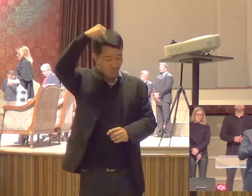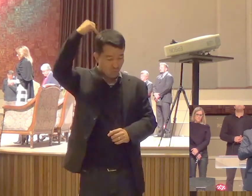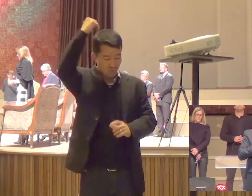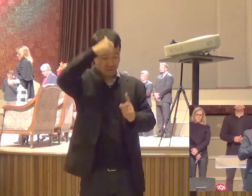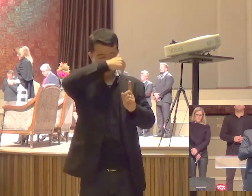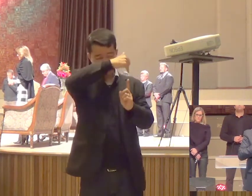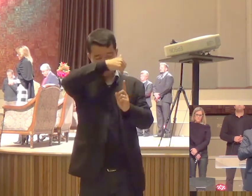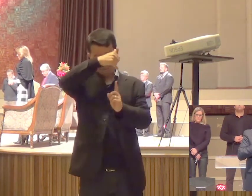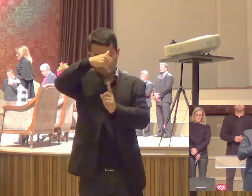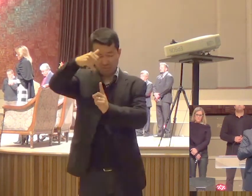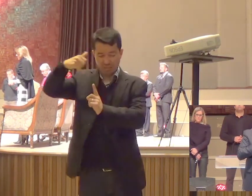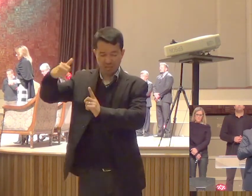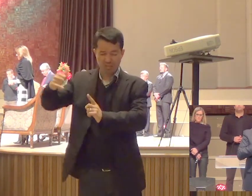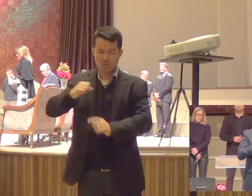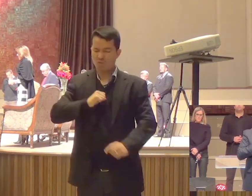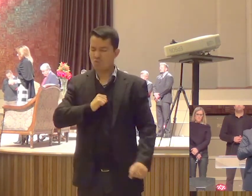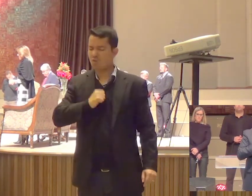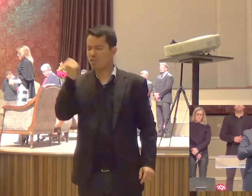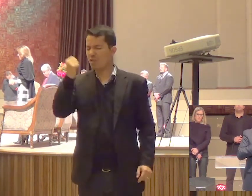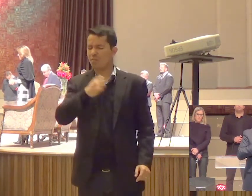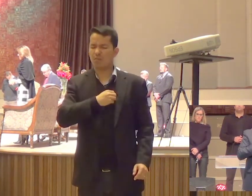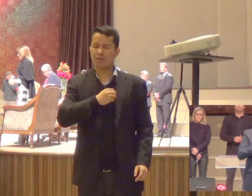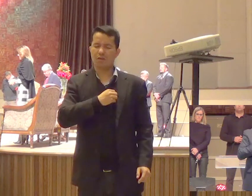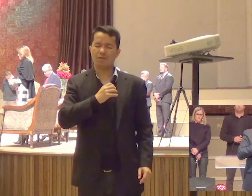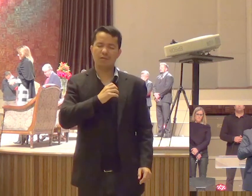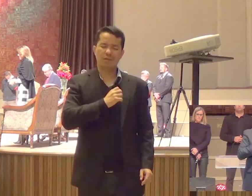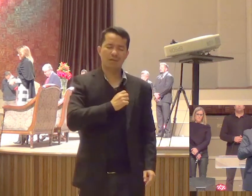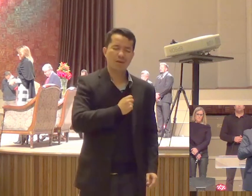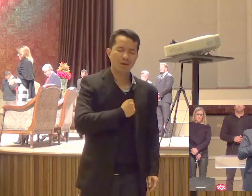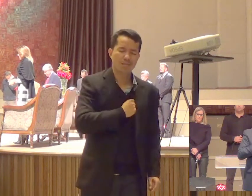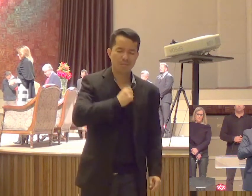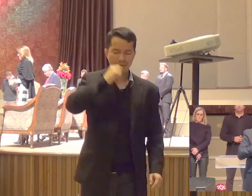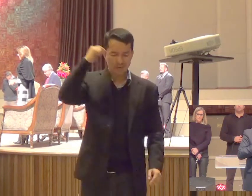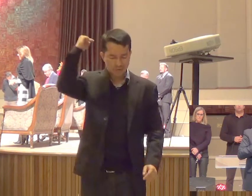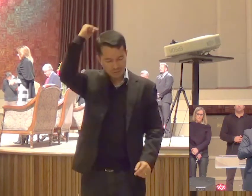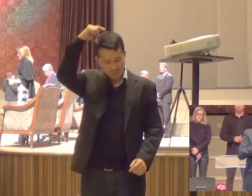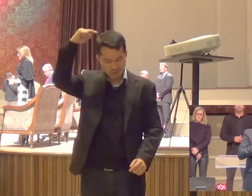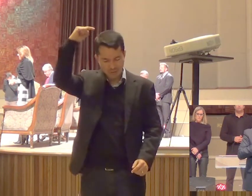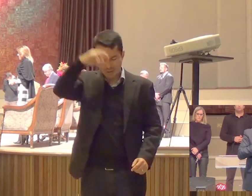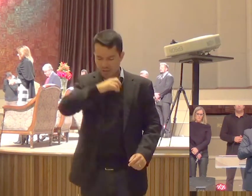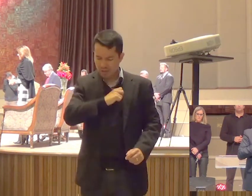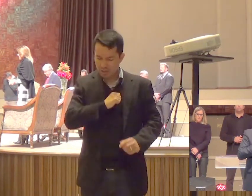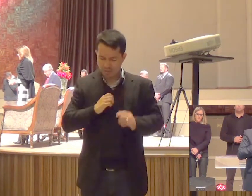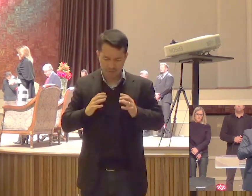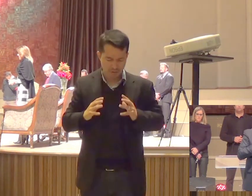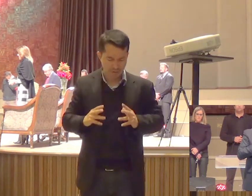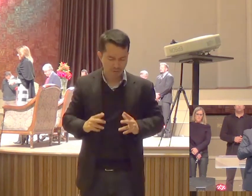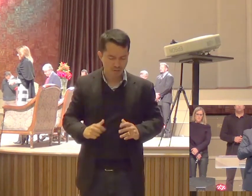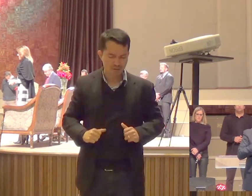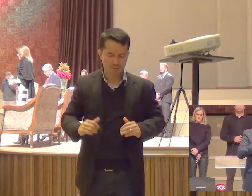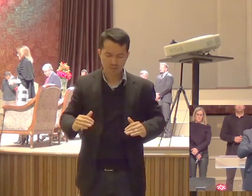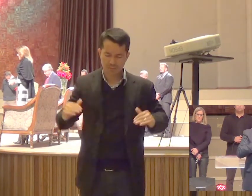odeiam O pecado E que amem A santidade Acima de tudo Eu oro Senhor